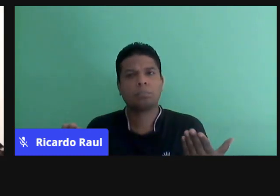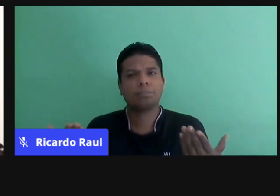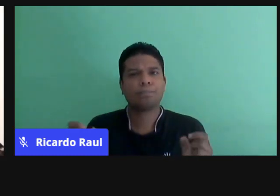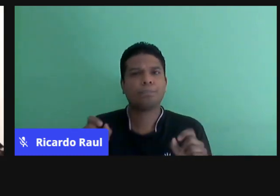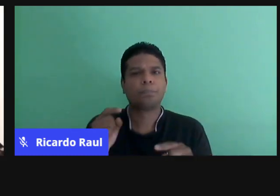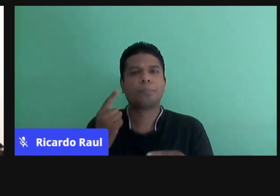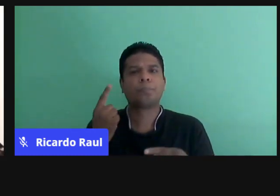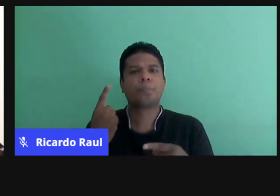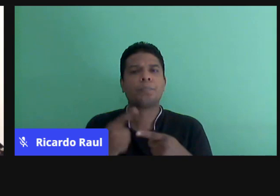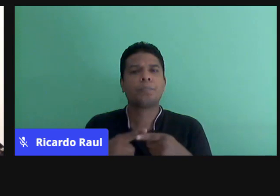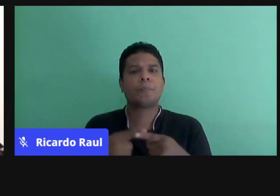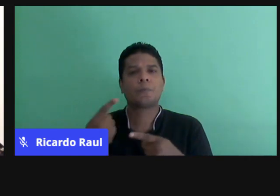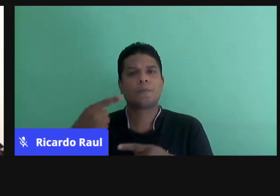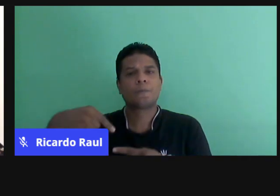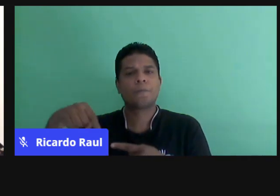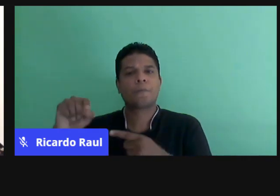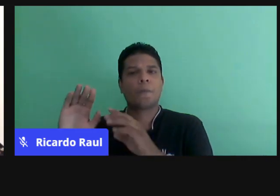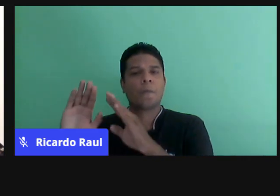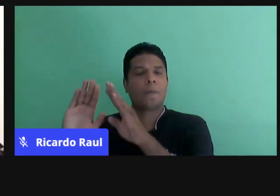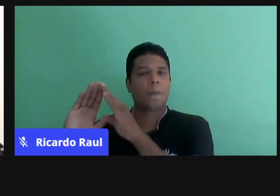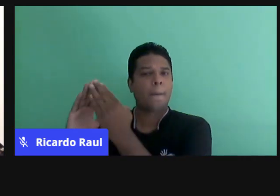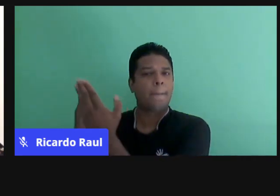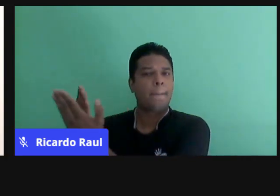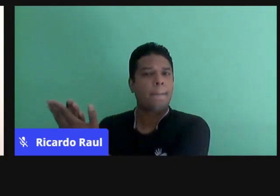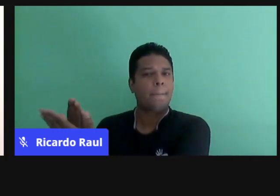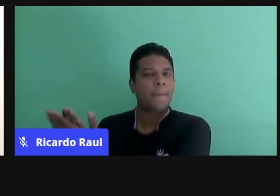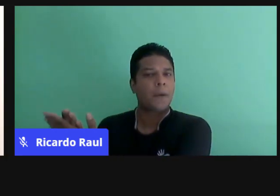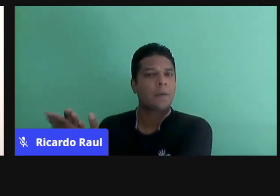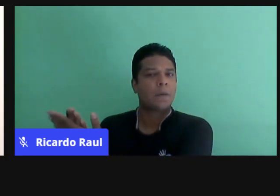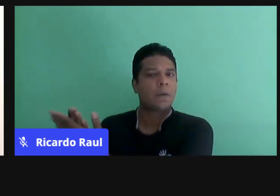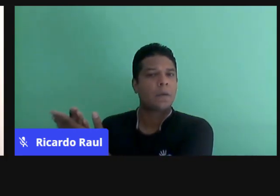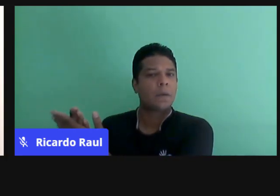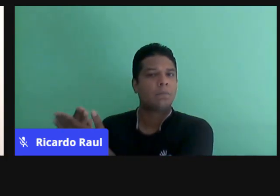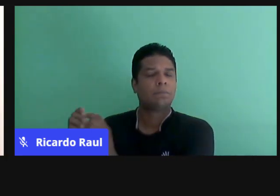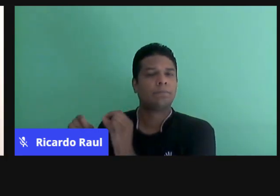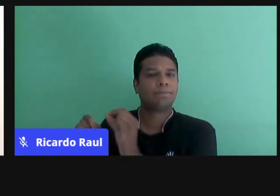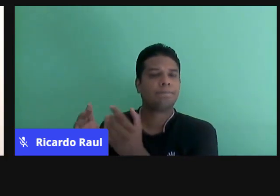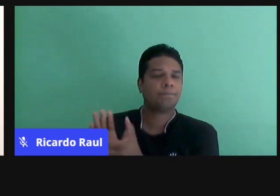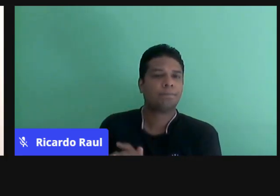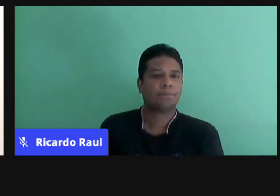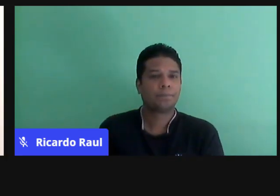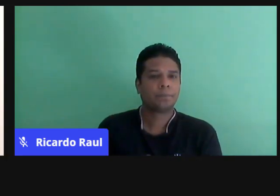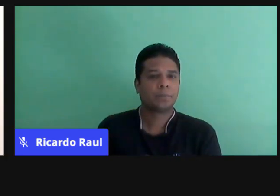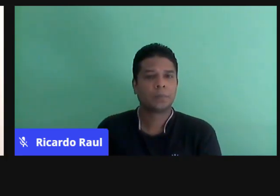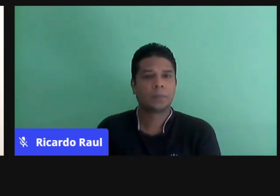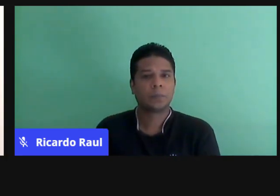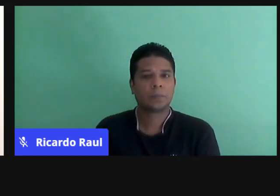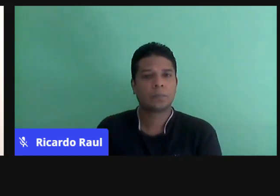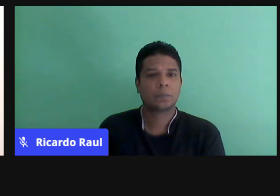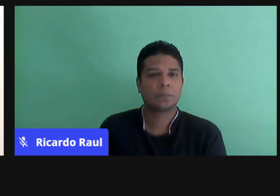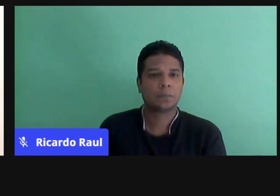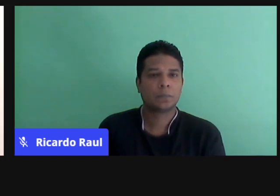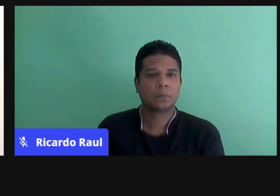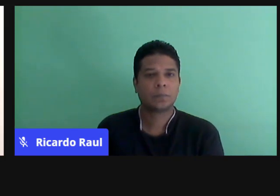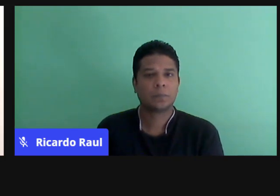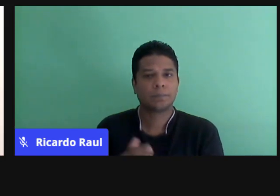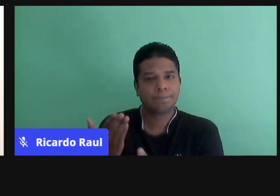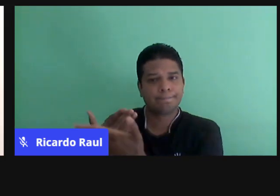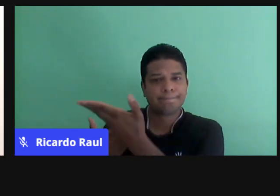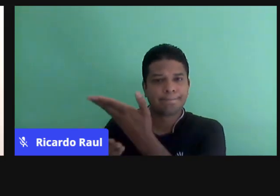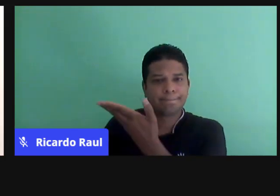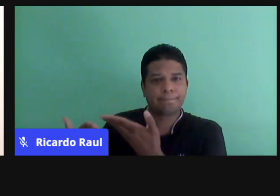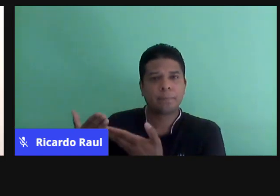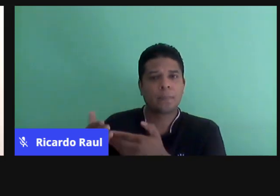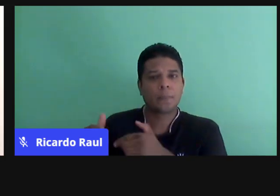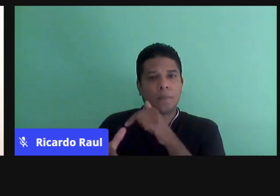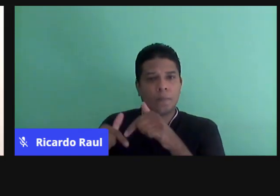esse espaço, né? É um motivo que permeia, deveria permear as nossas relações, é o